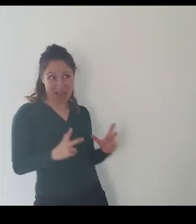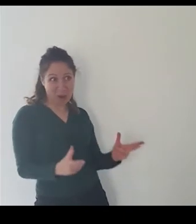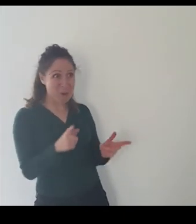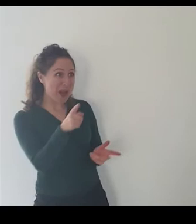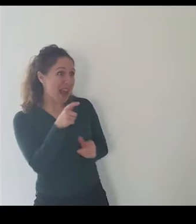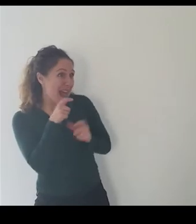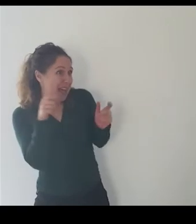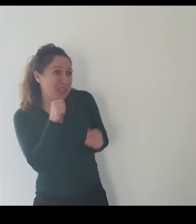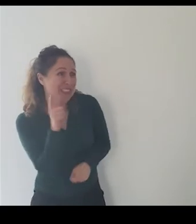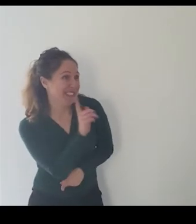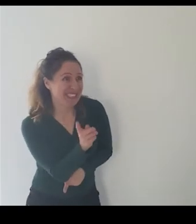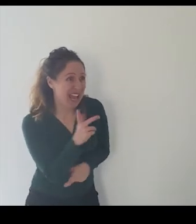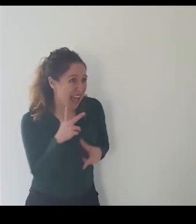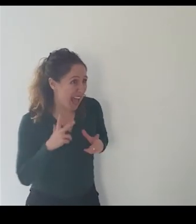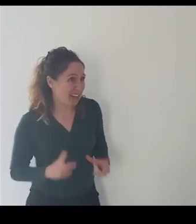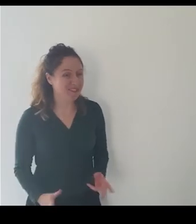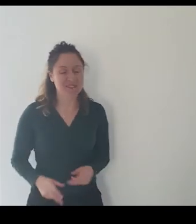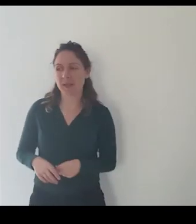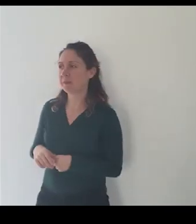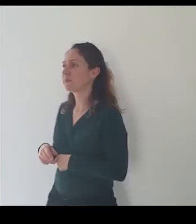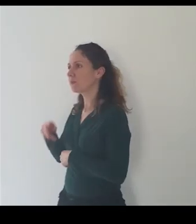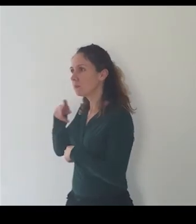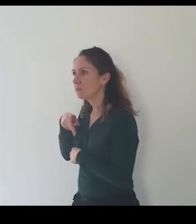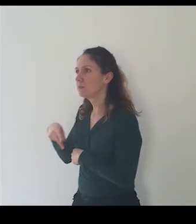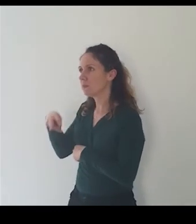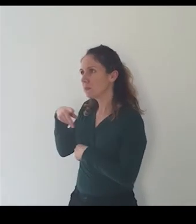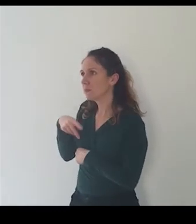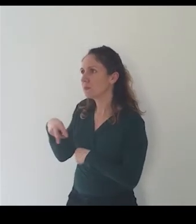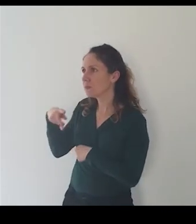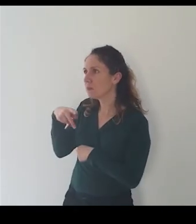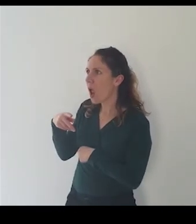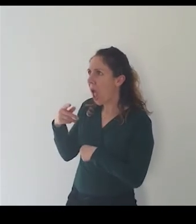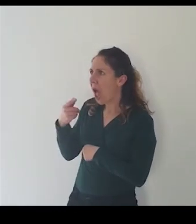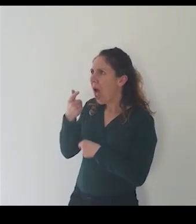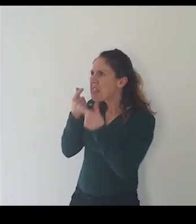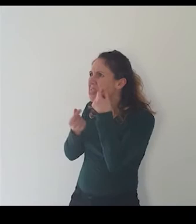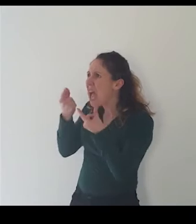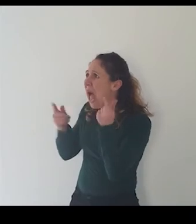hai dei denti esagerati cosa dici